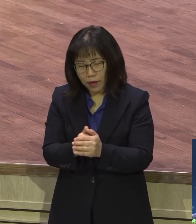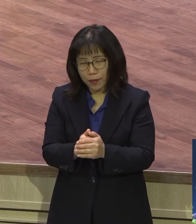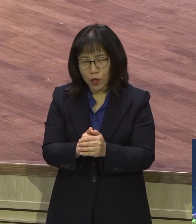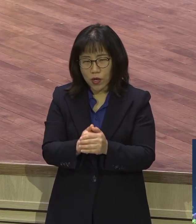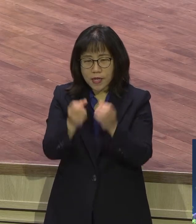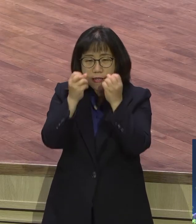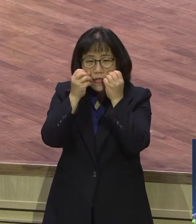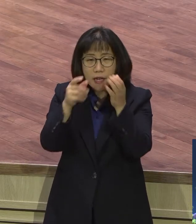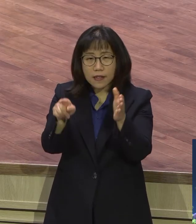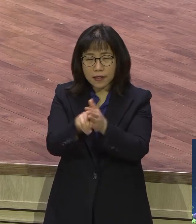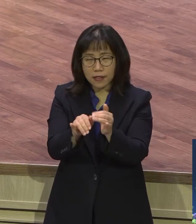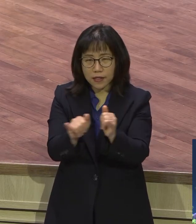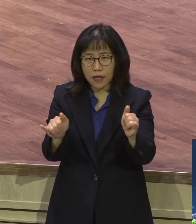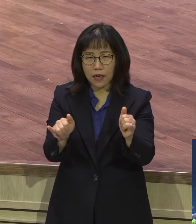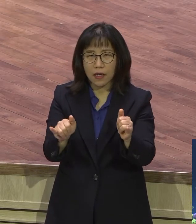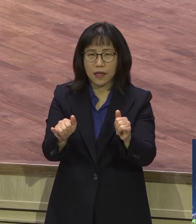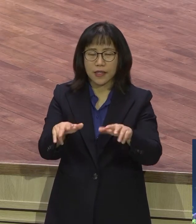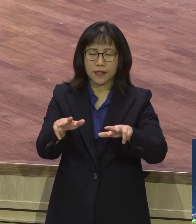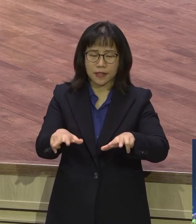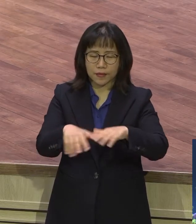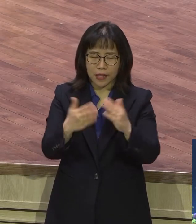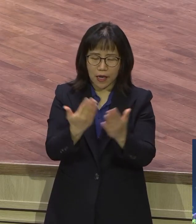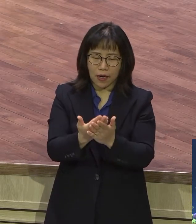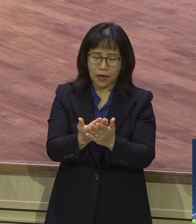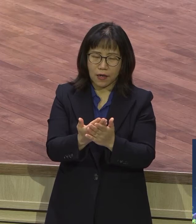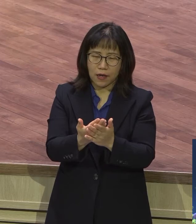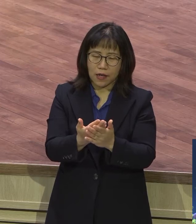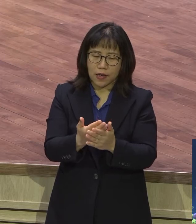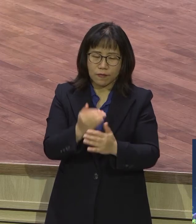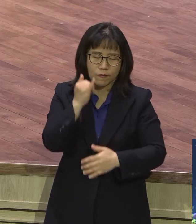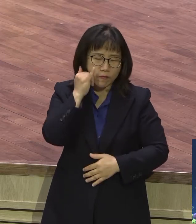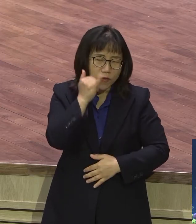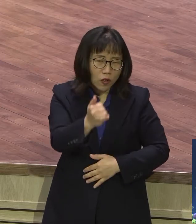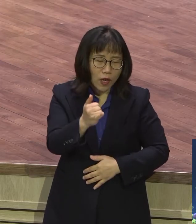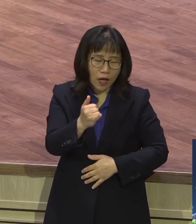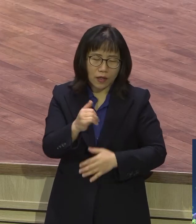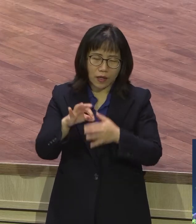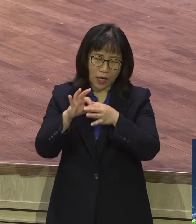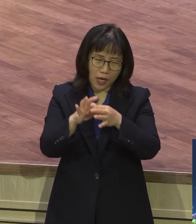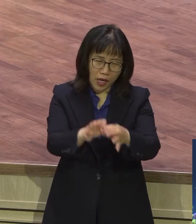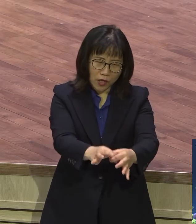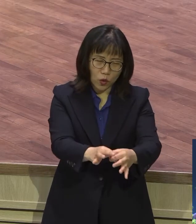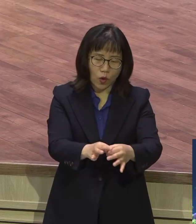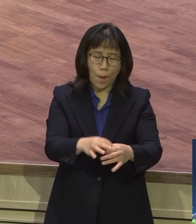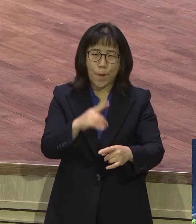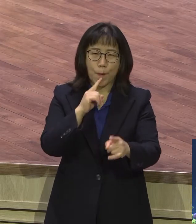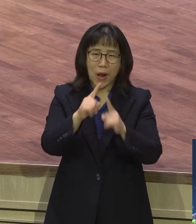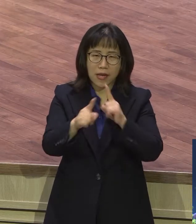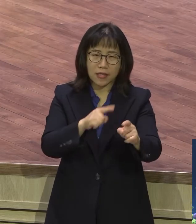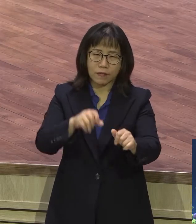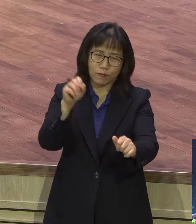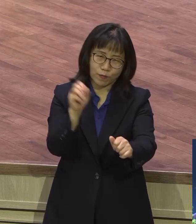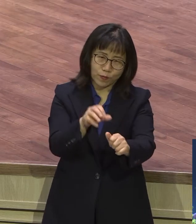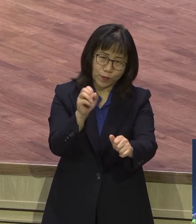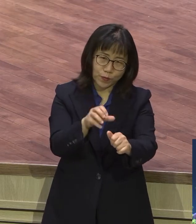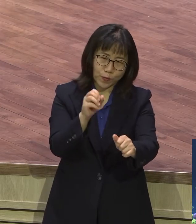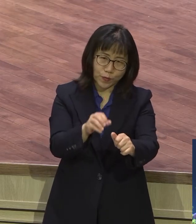믿음 약한 초신자들을 집중적으로 전화로 양육을 그렇게 해왔는데 이제 다음 줄부터는